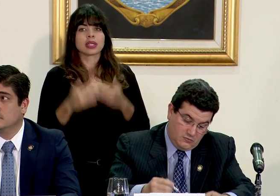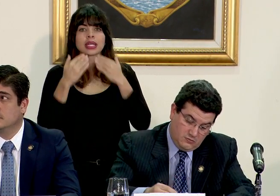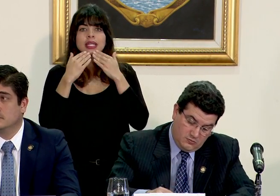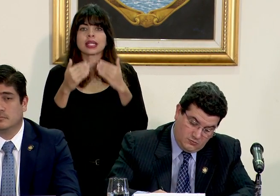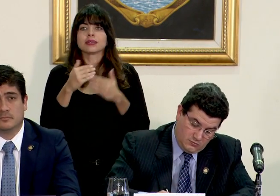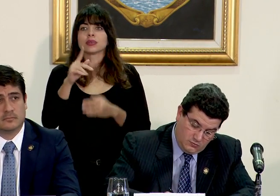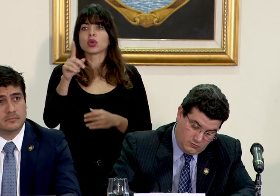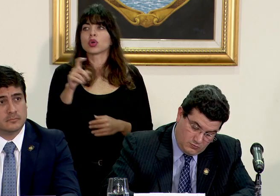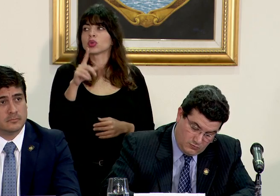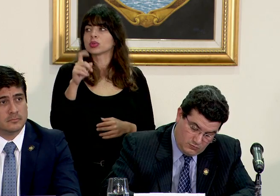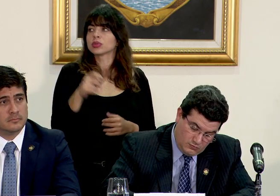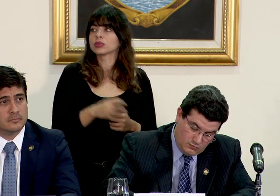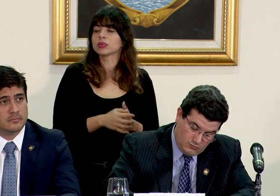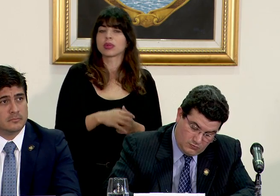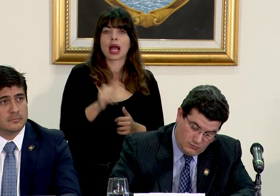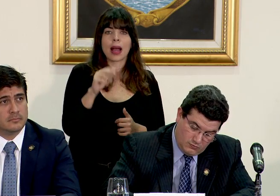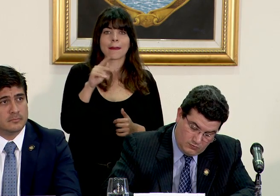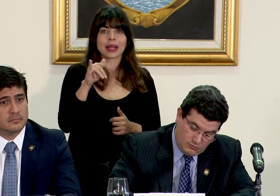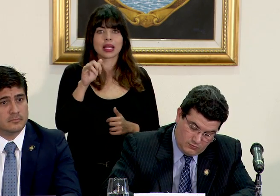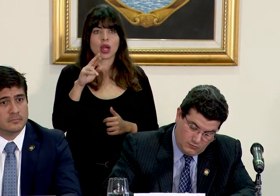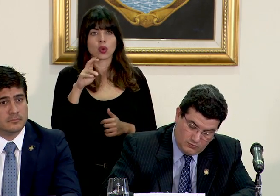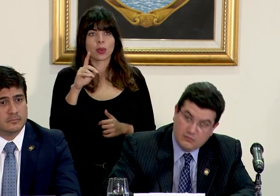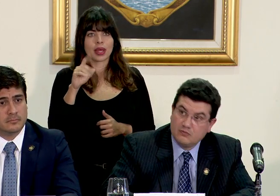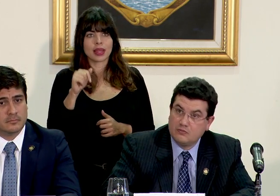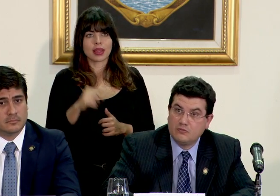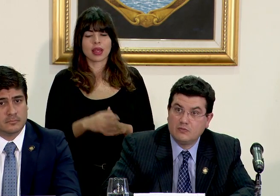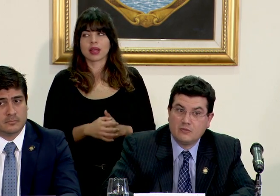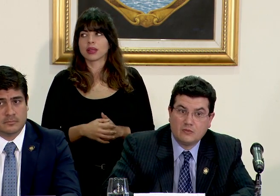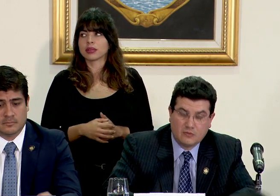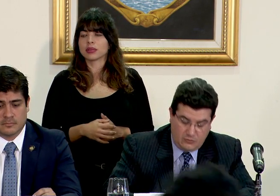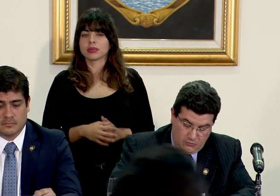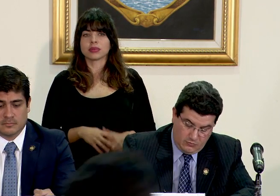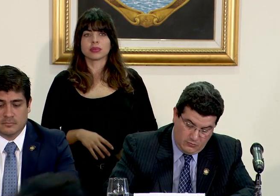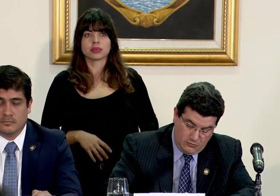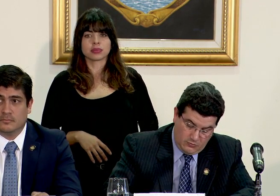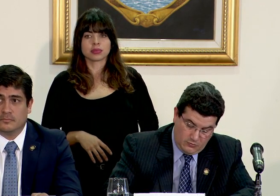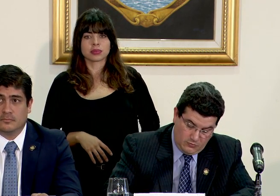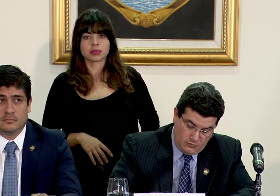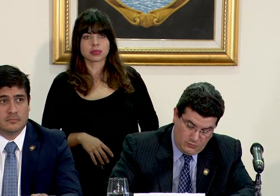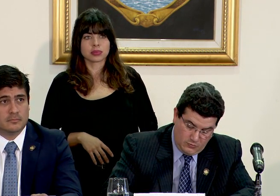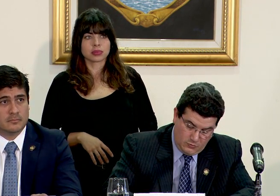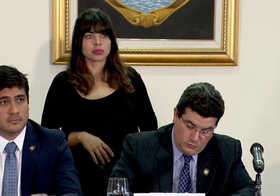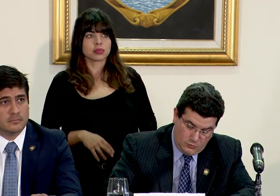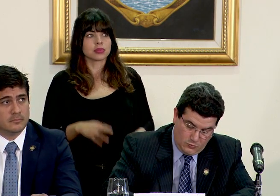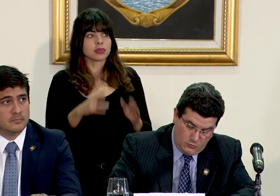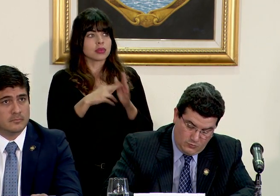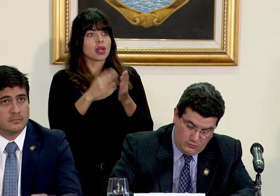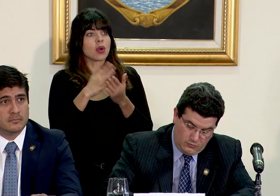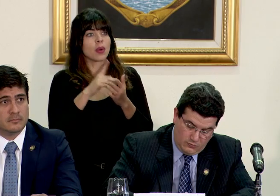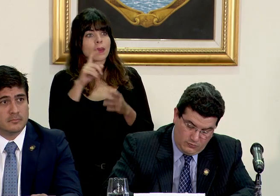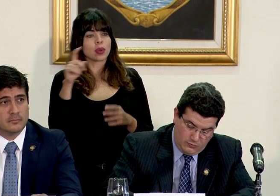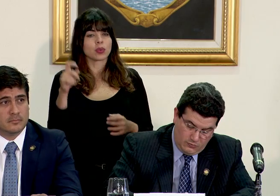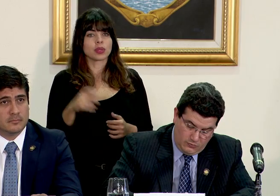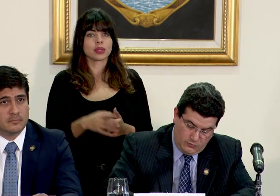Las consultas Luis Ramírez también la rueda punto com nada más reiterenme otra vez si tienen alguna otra consulta los señores ministros